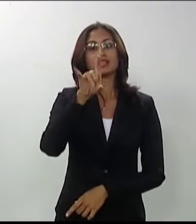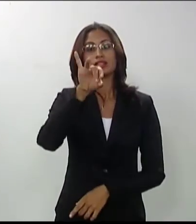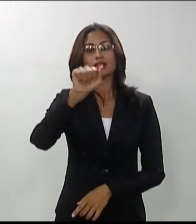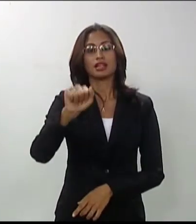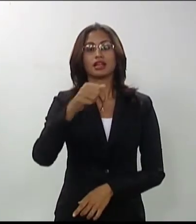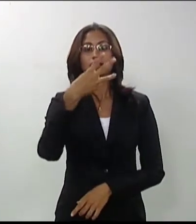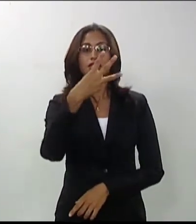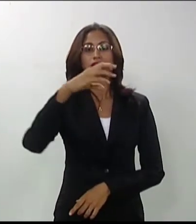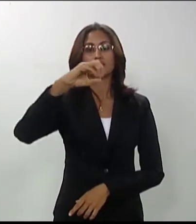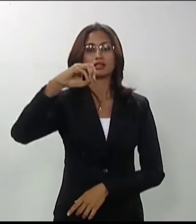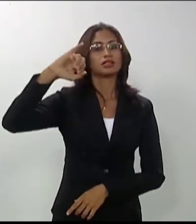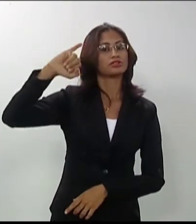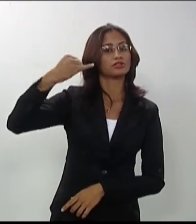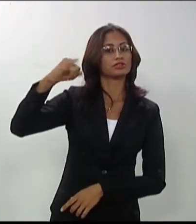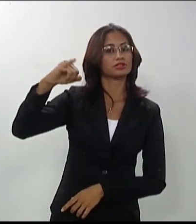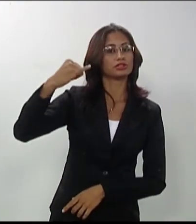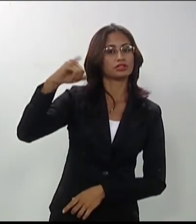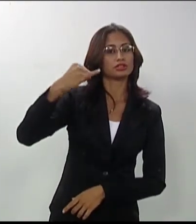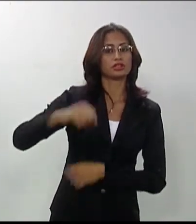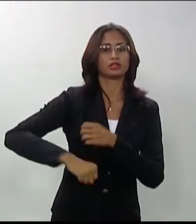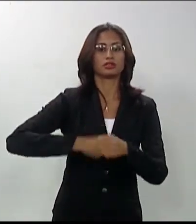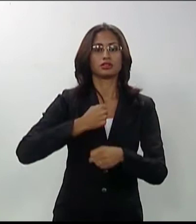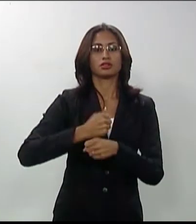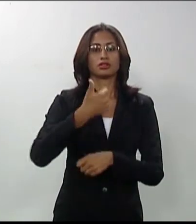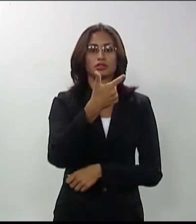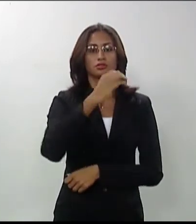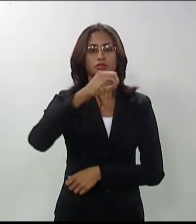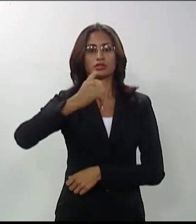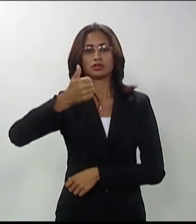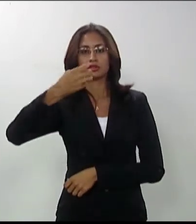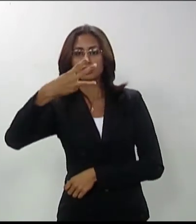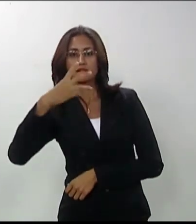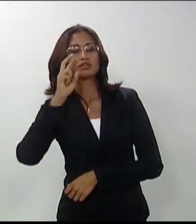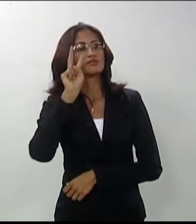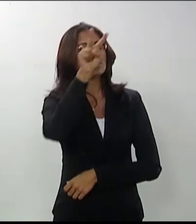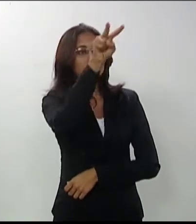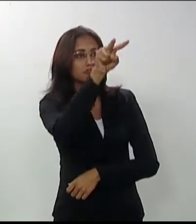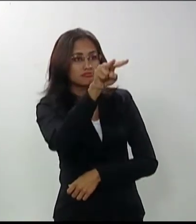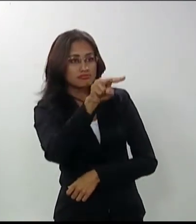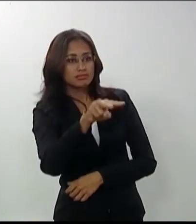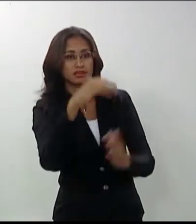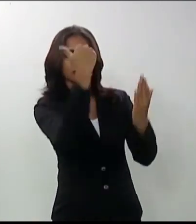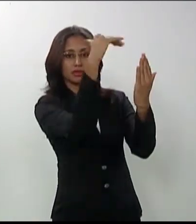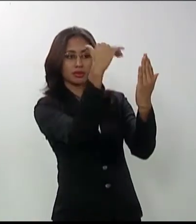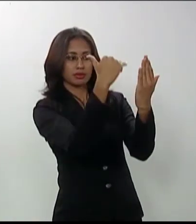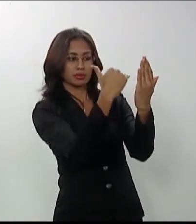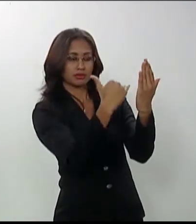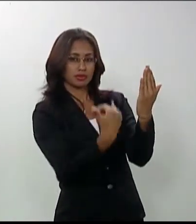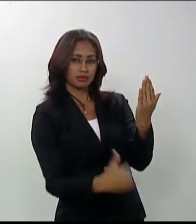do e-mail ou pelo fax entre parênteses